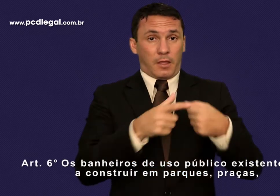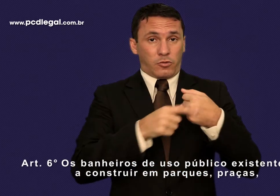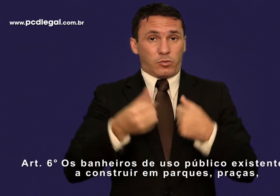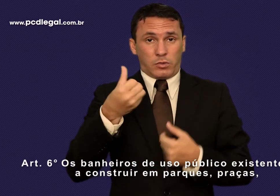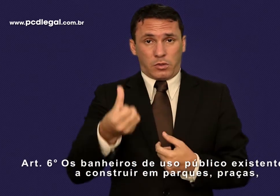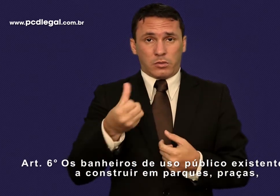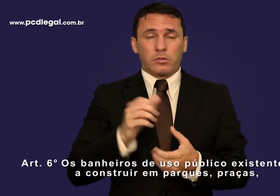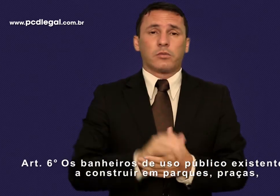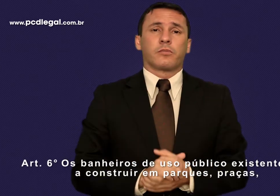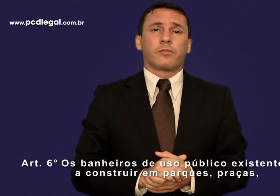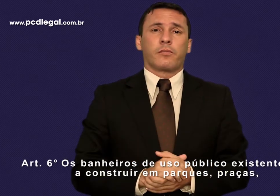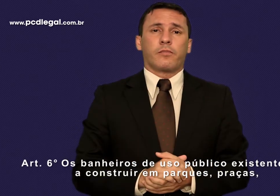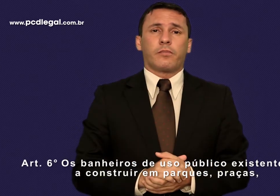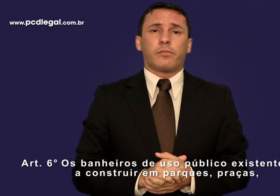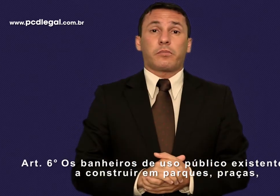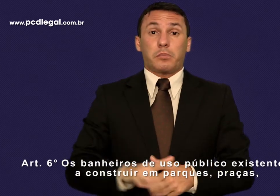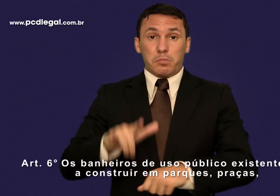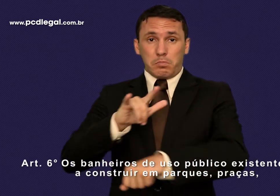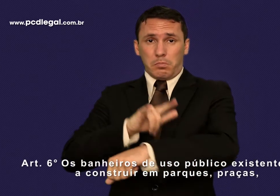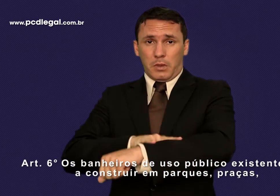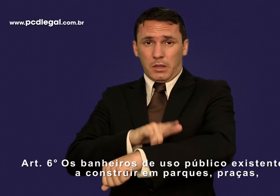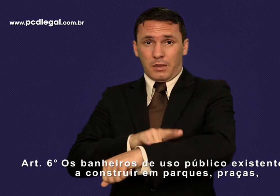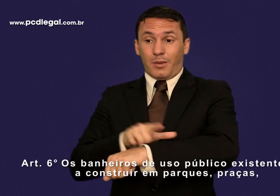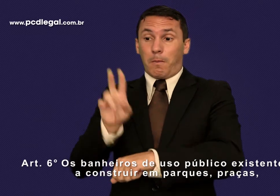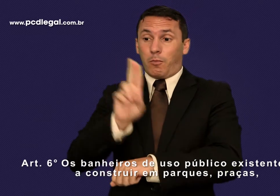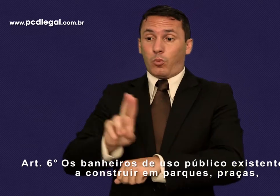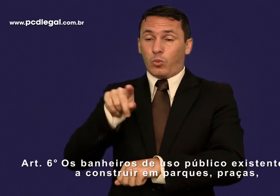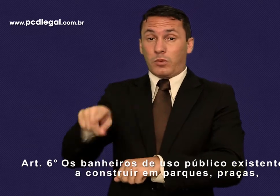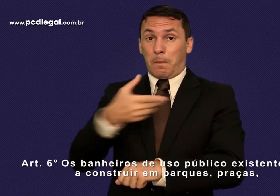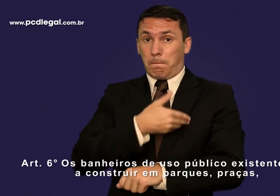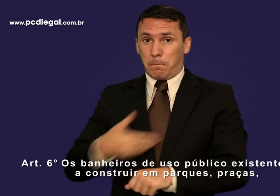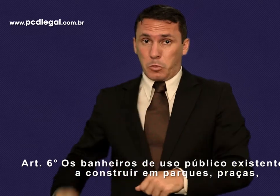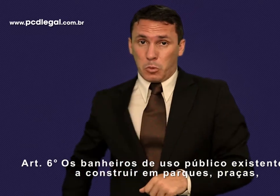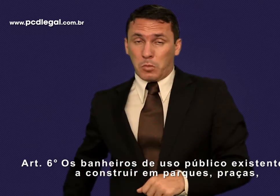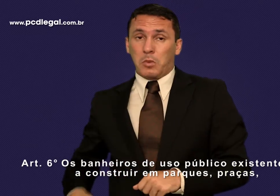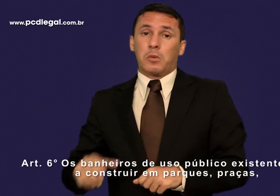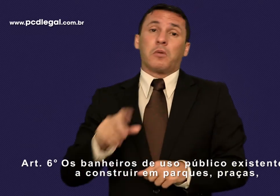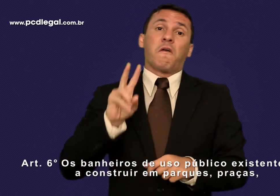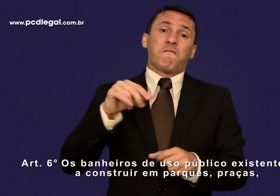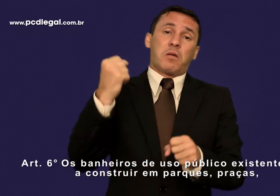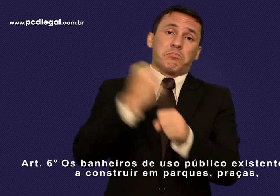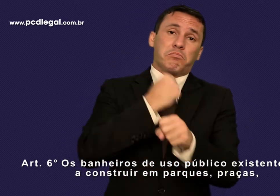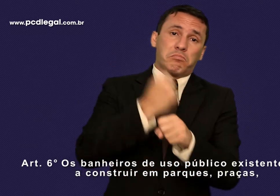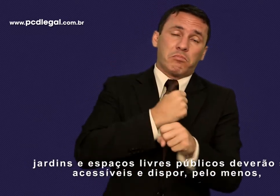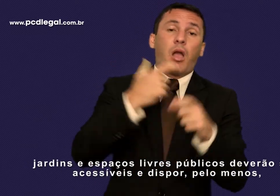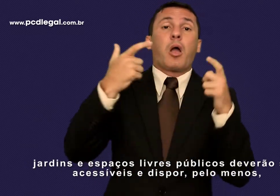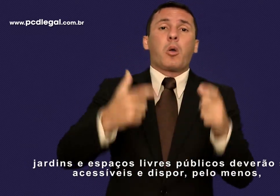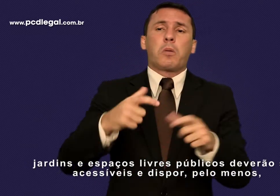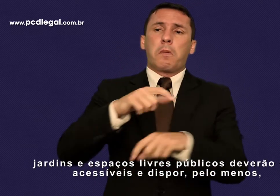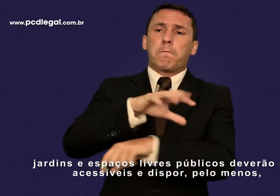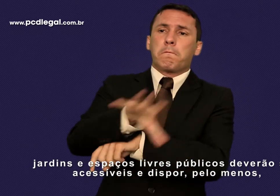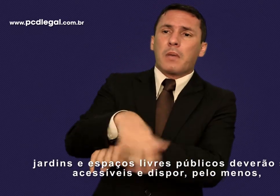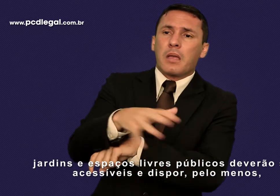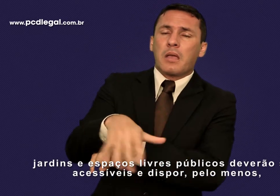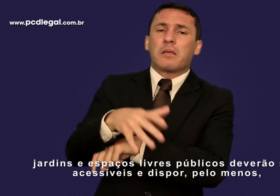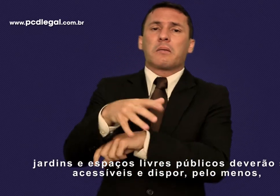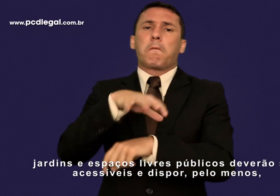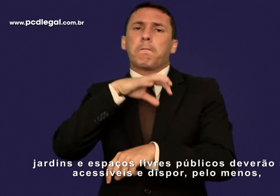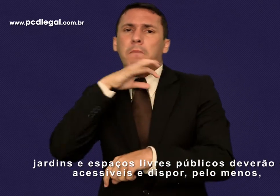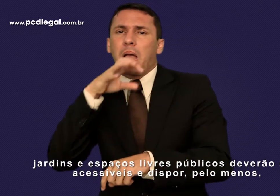6º. Os banheiros de uso público existentes ou a construir em parques, praças, jardins e espaços livres públicos